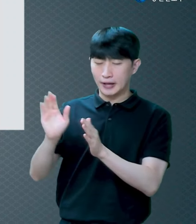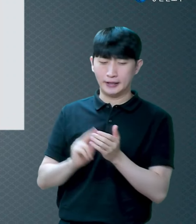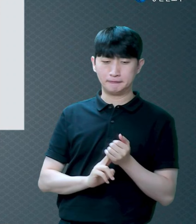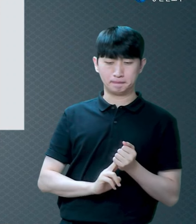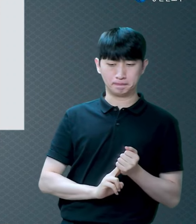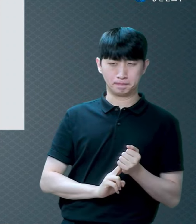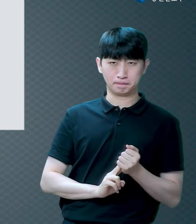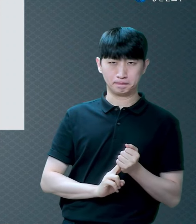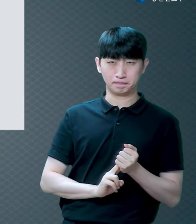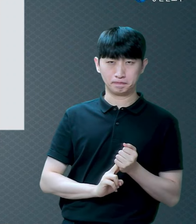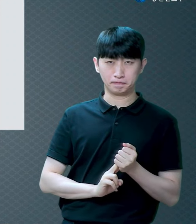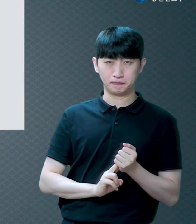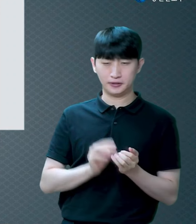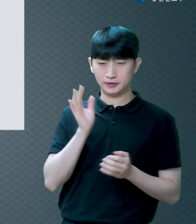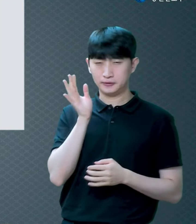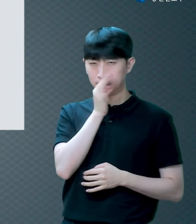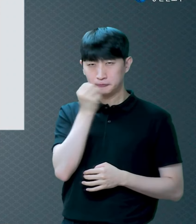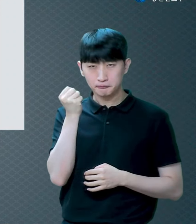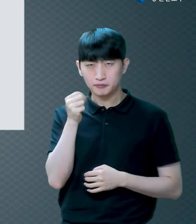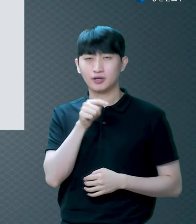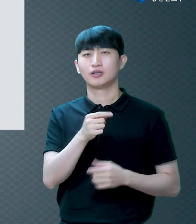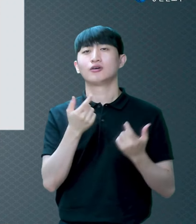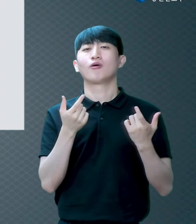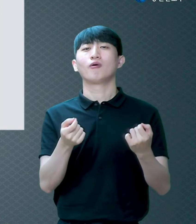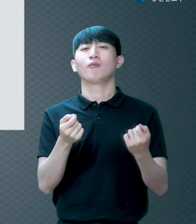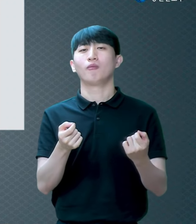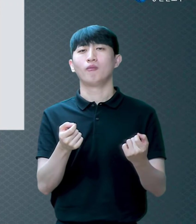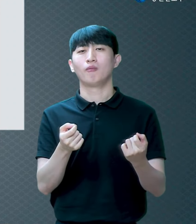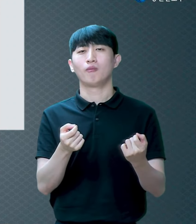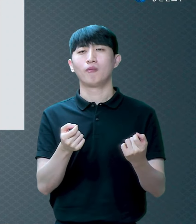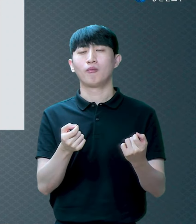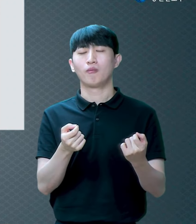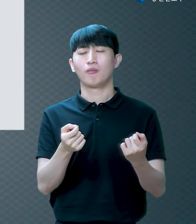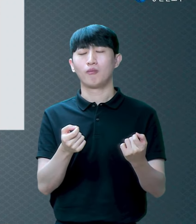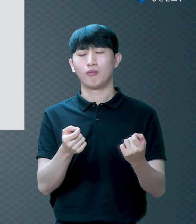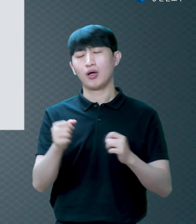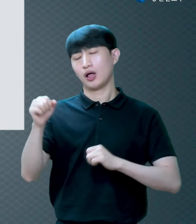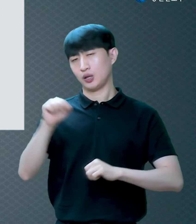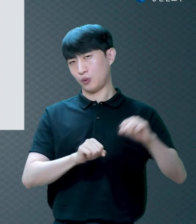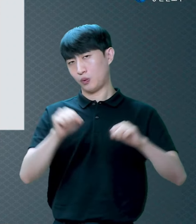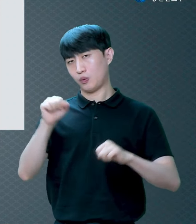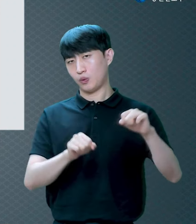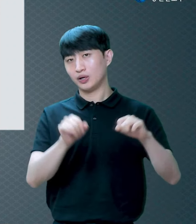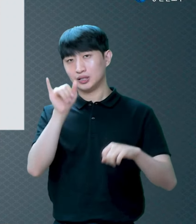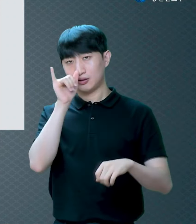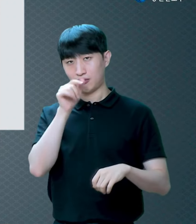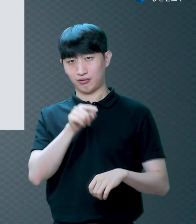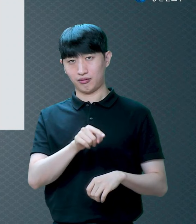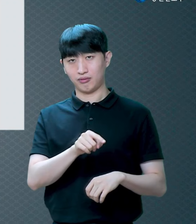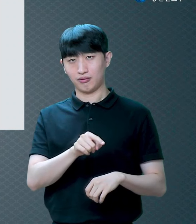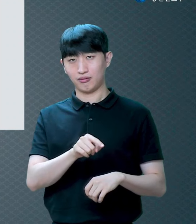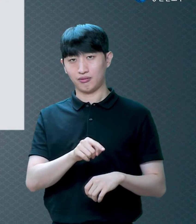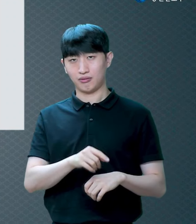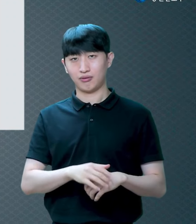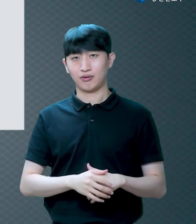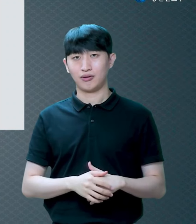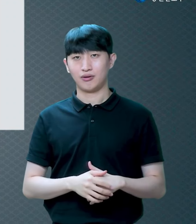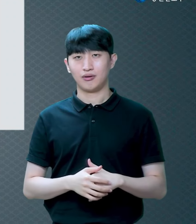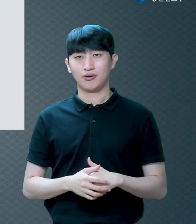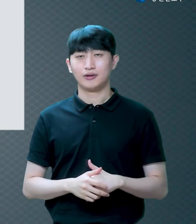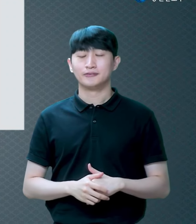마치 죄를 안 지은 것처럼 한다 그 얘기거든요 오늘